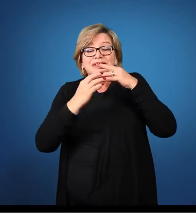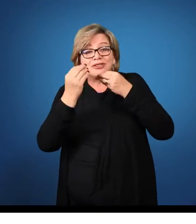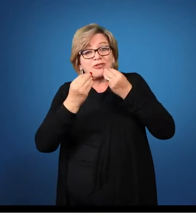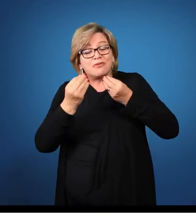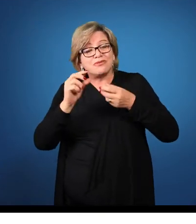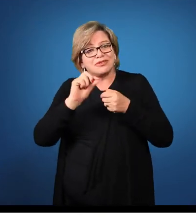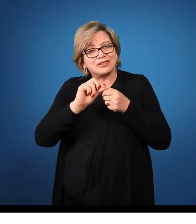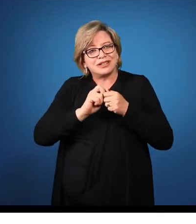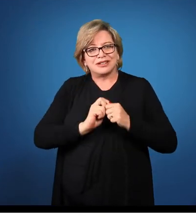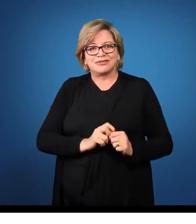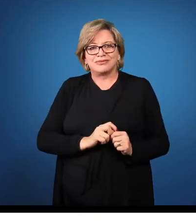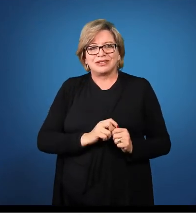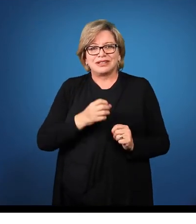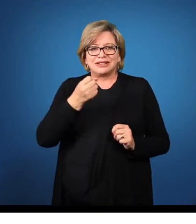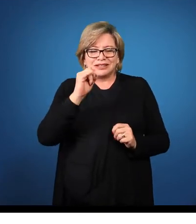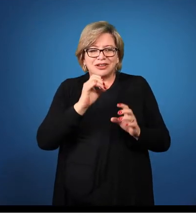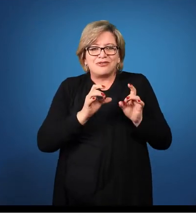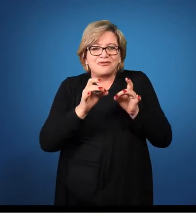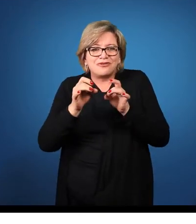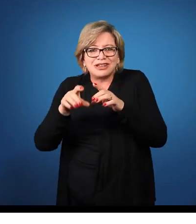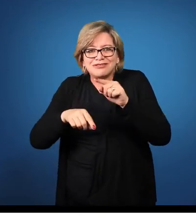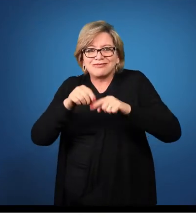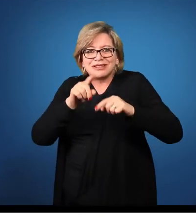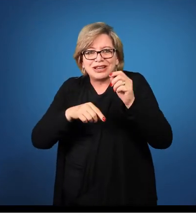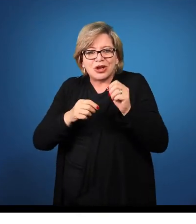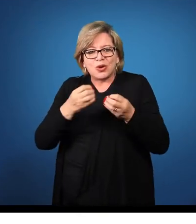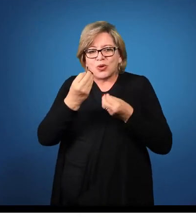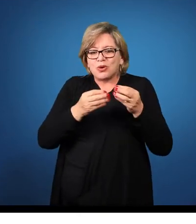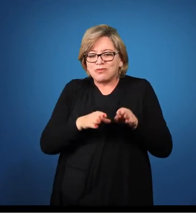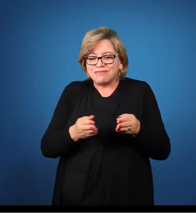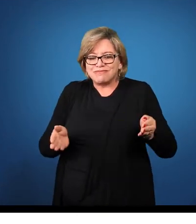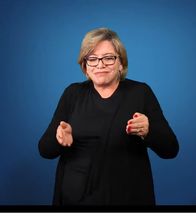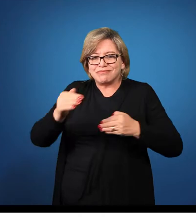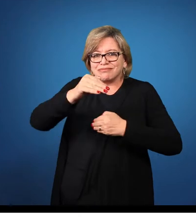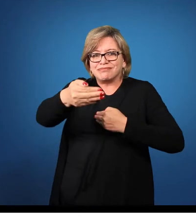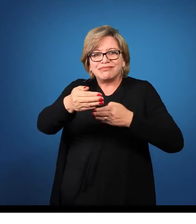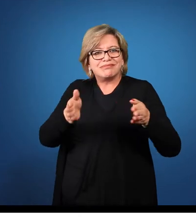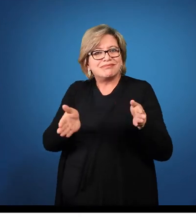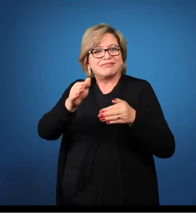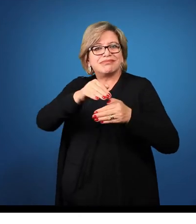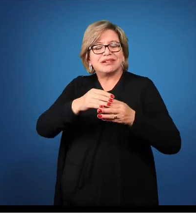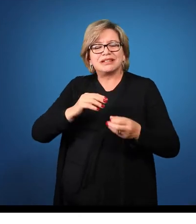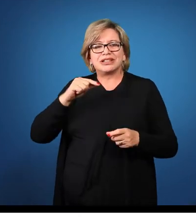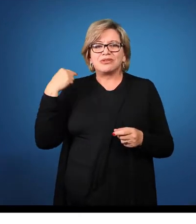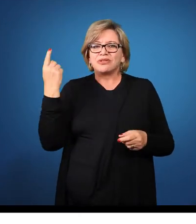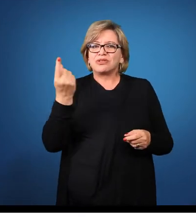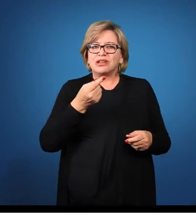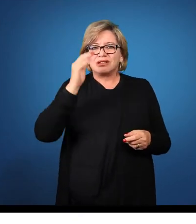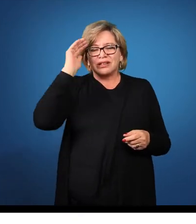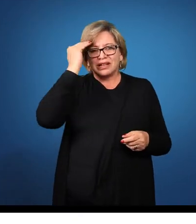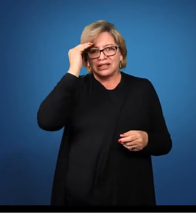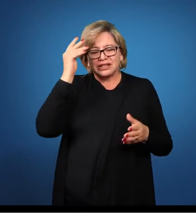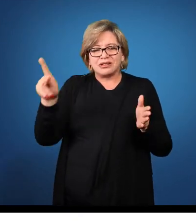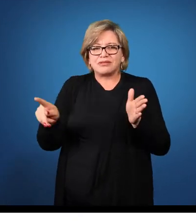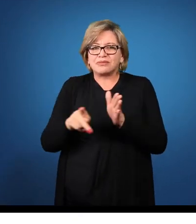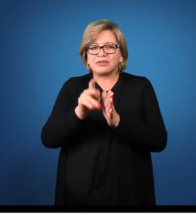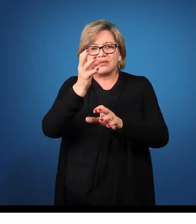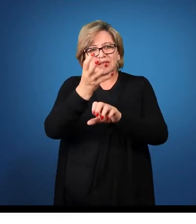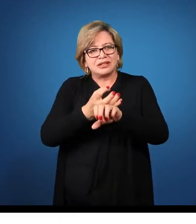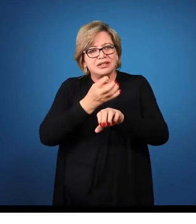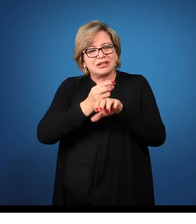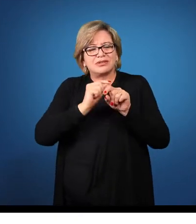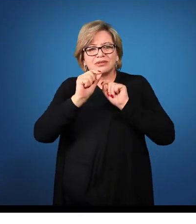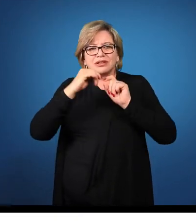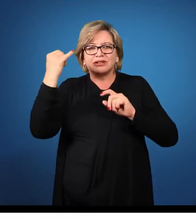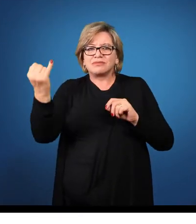Enfim, se eu vendo um produto, como que eu vou embalar esse produto? Então, nós vamos entender, dentro dessa disciplina, esses